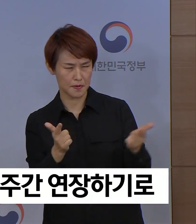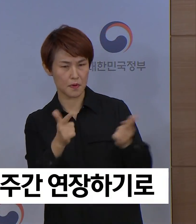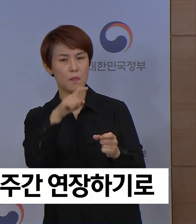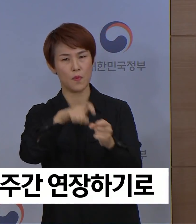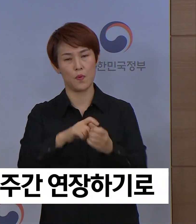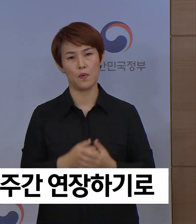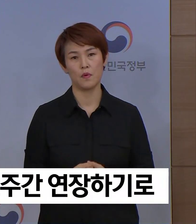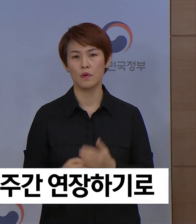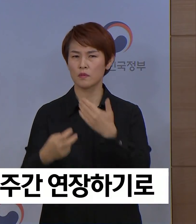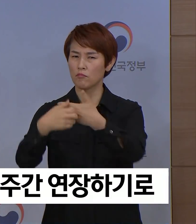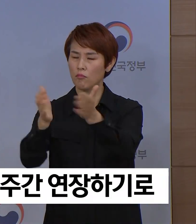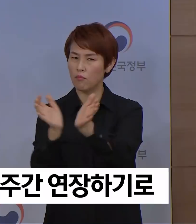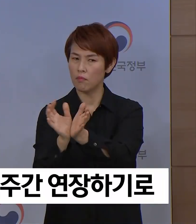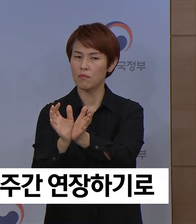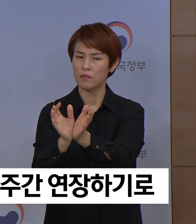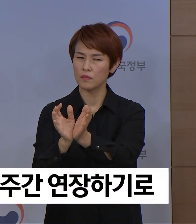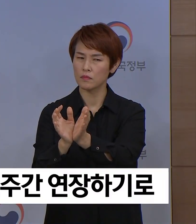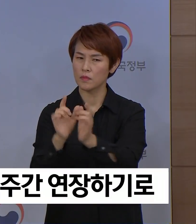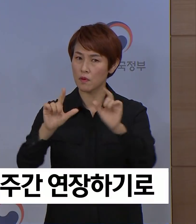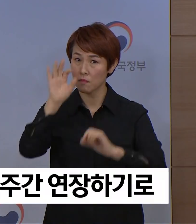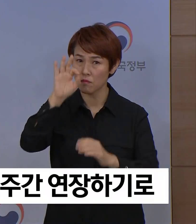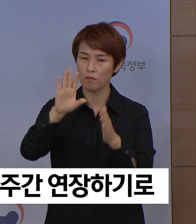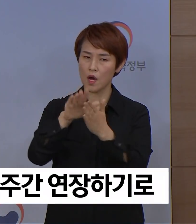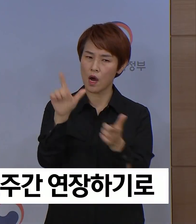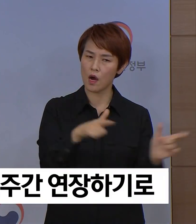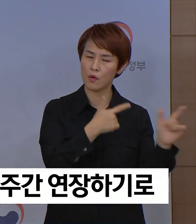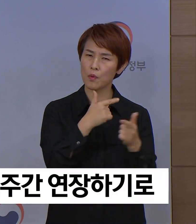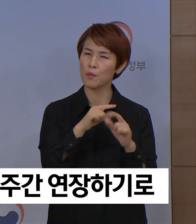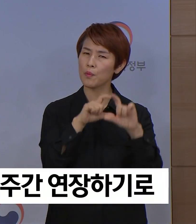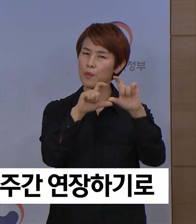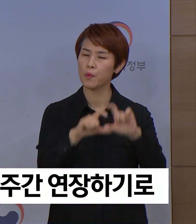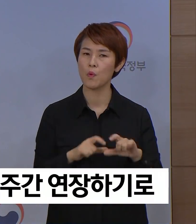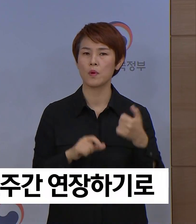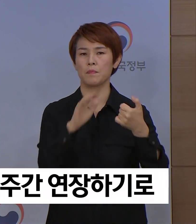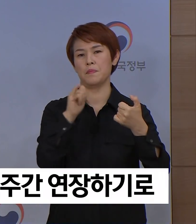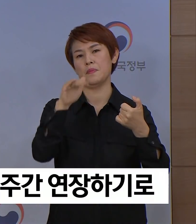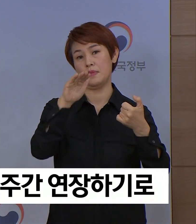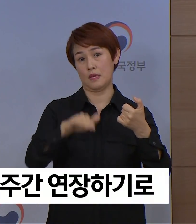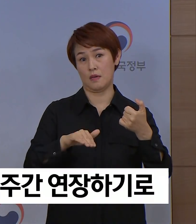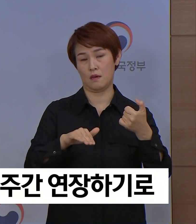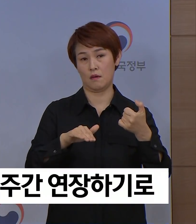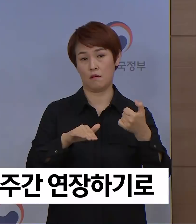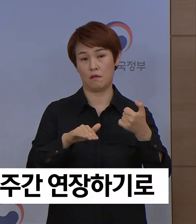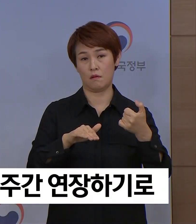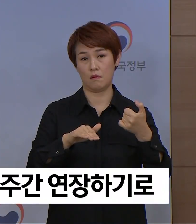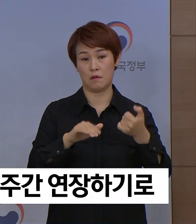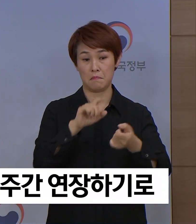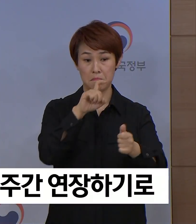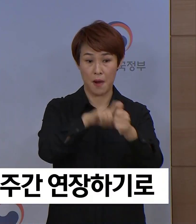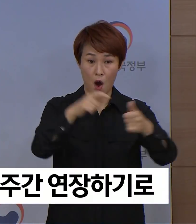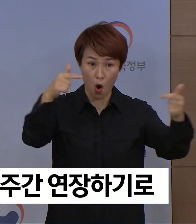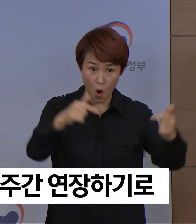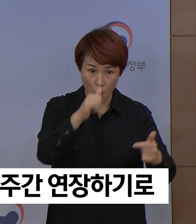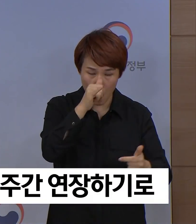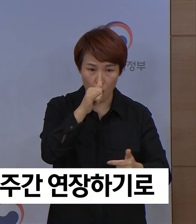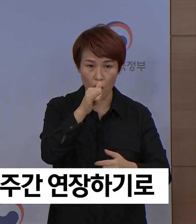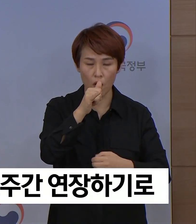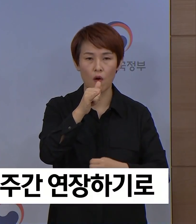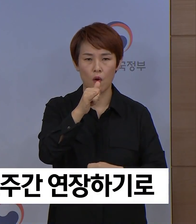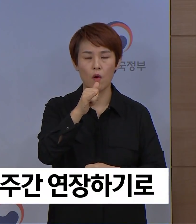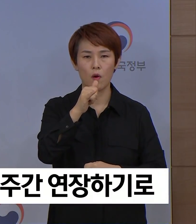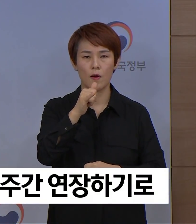역량을 고려할 때 하루 평균 50명 이하로 확진 환자 발생이 감소한다면 큰 부담 없이